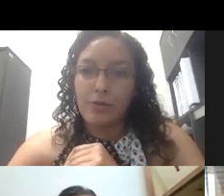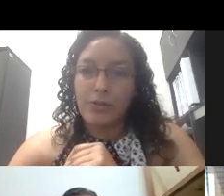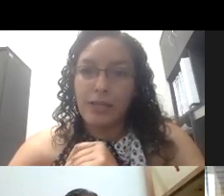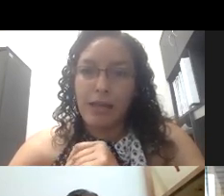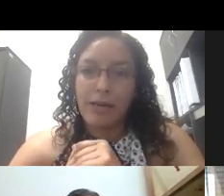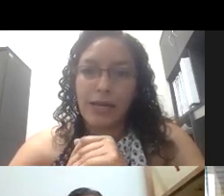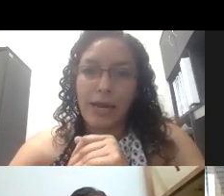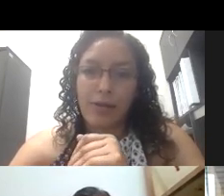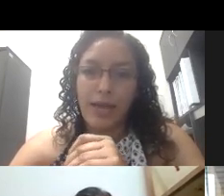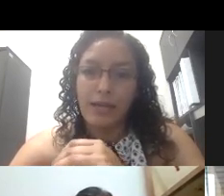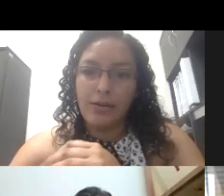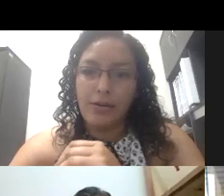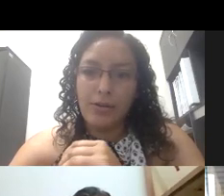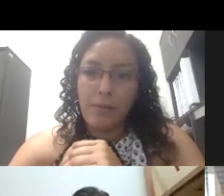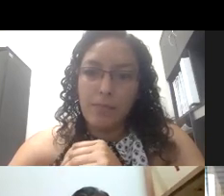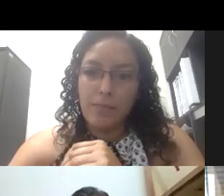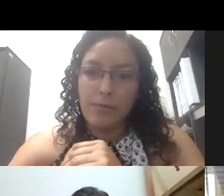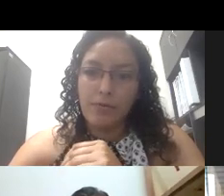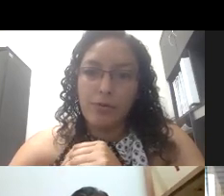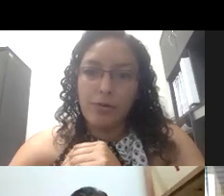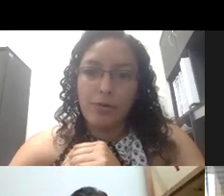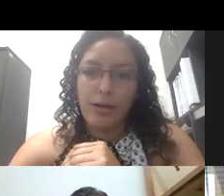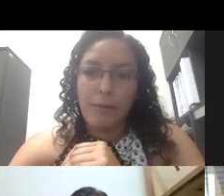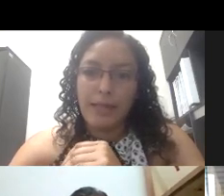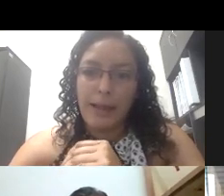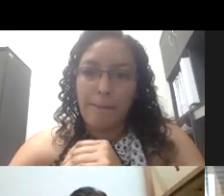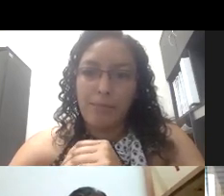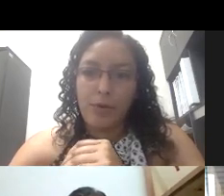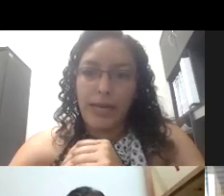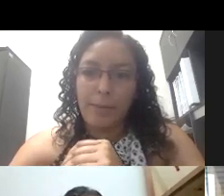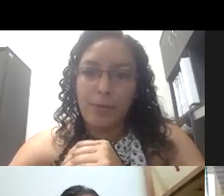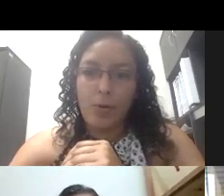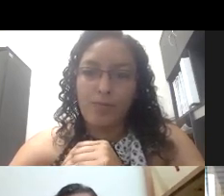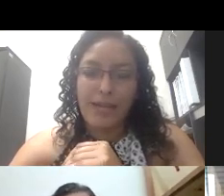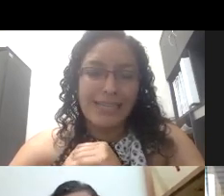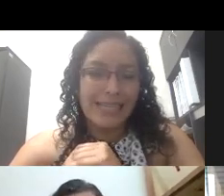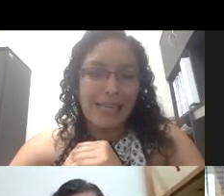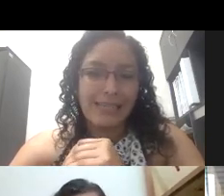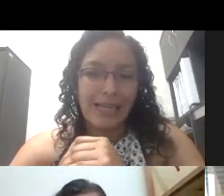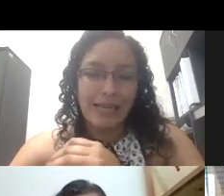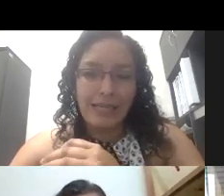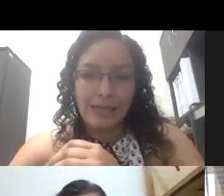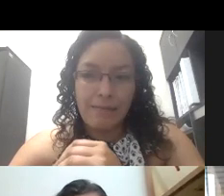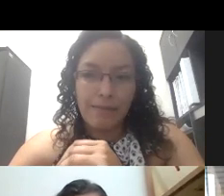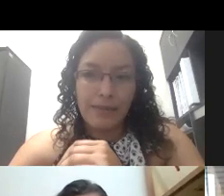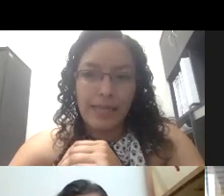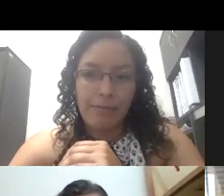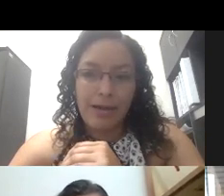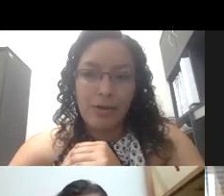Sustentable Claudia y yo vemos todo lo relevante por ejemplo hay 60 estándares del Banco